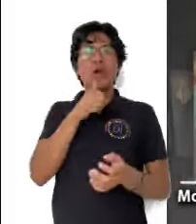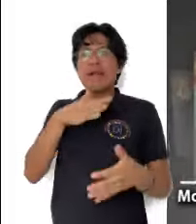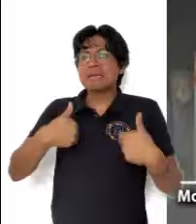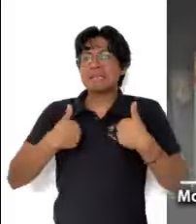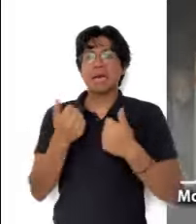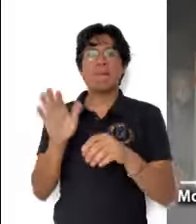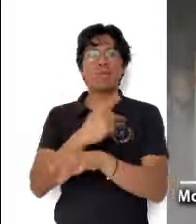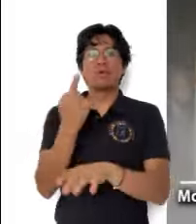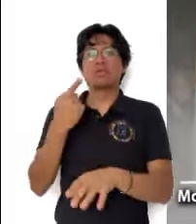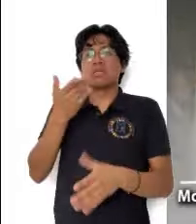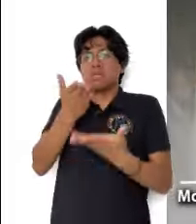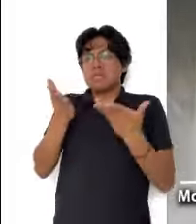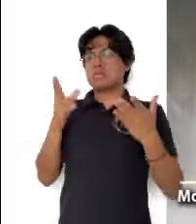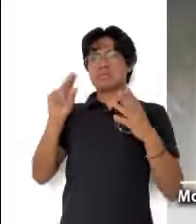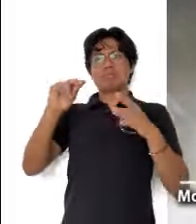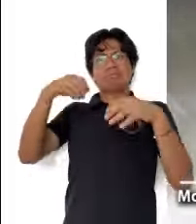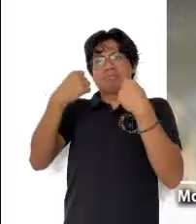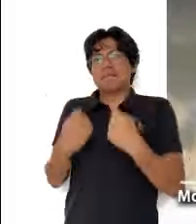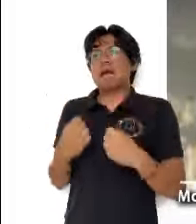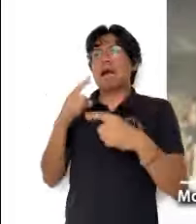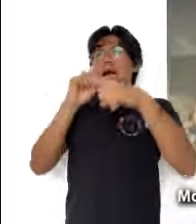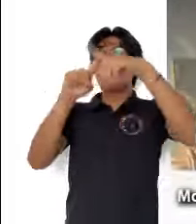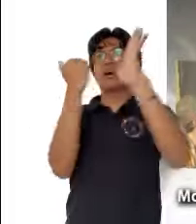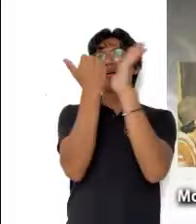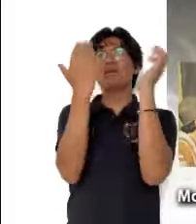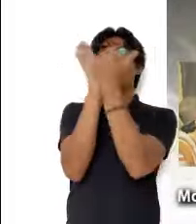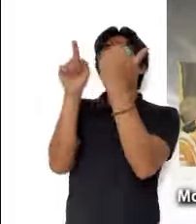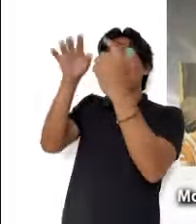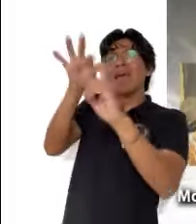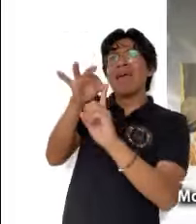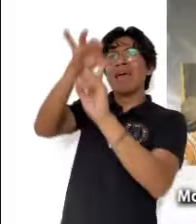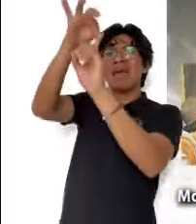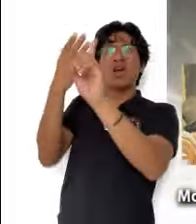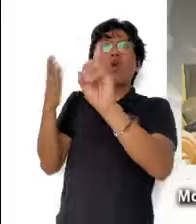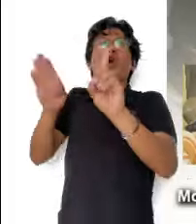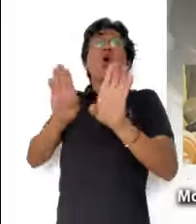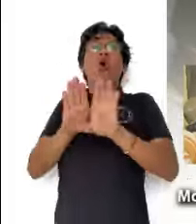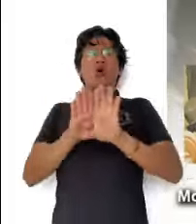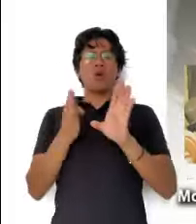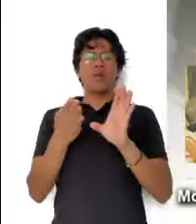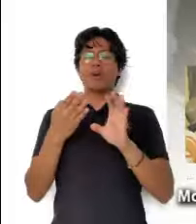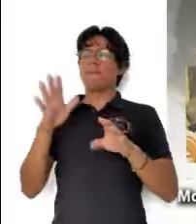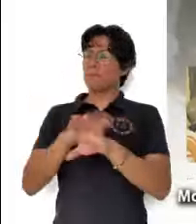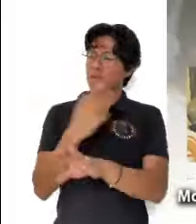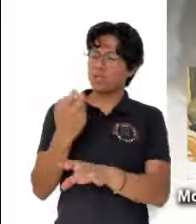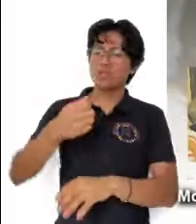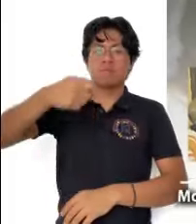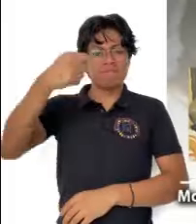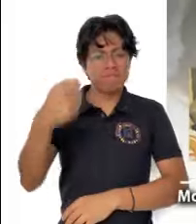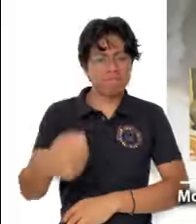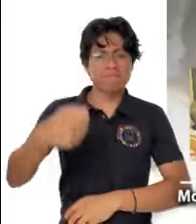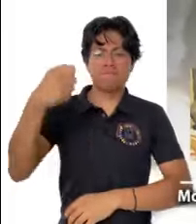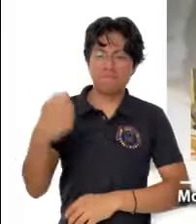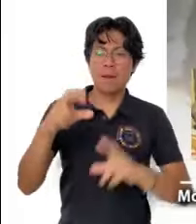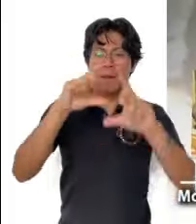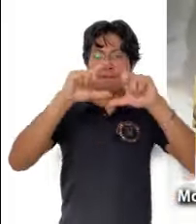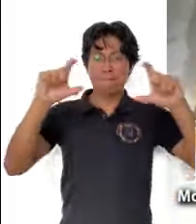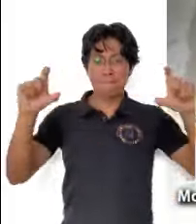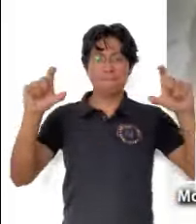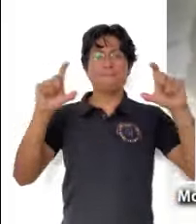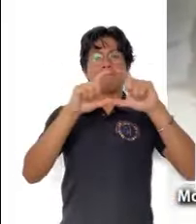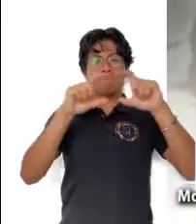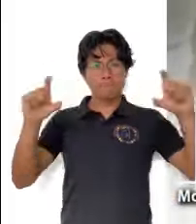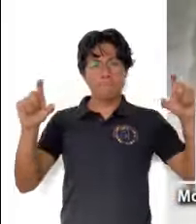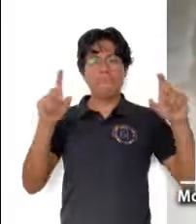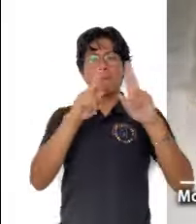No pueden entenderlo porque no conciben un Mesías en la cruz. Por eso los saluda una y otra vez con